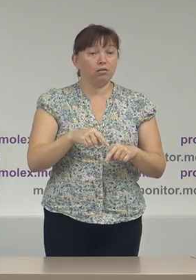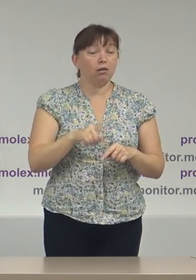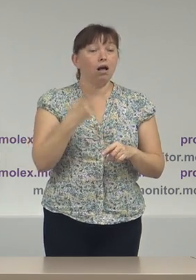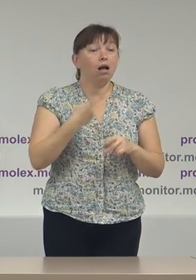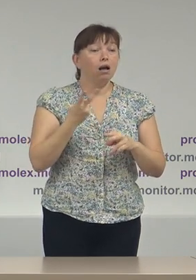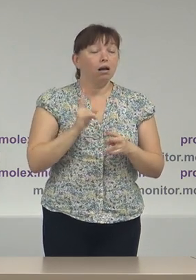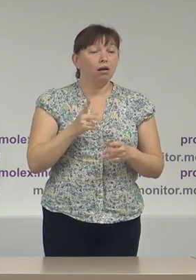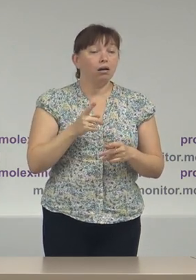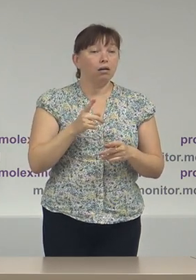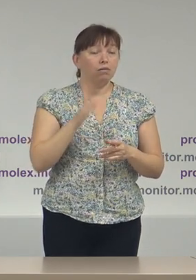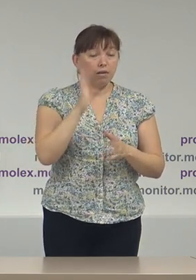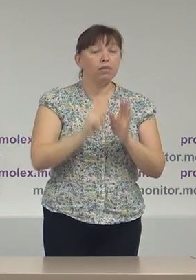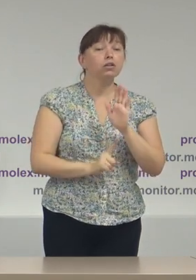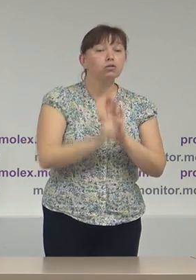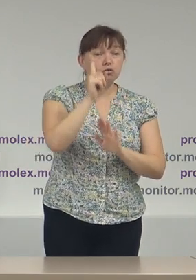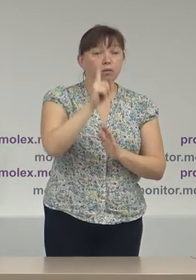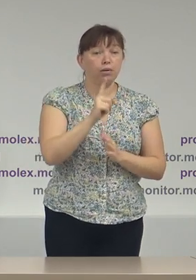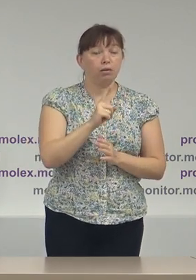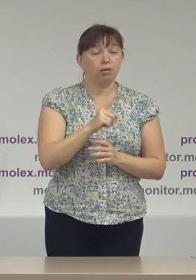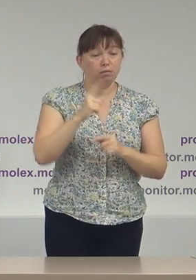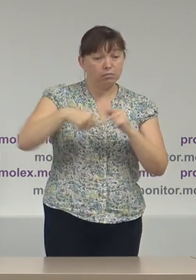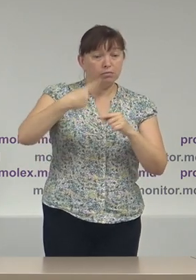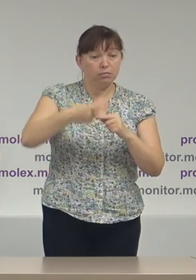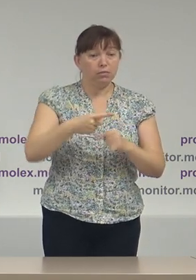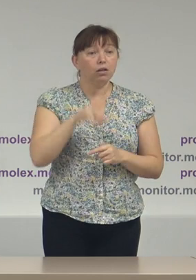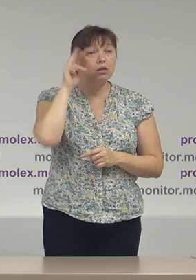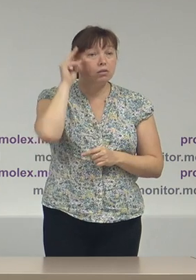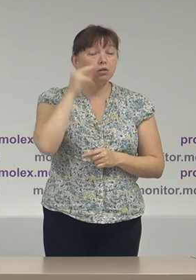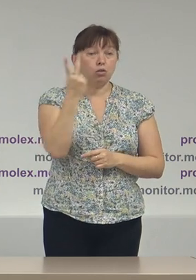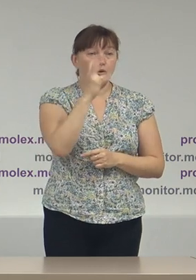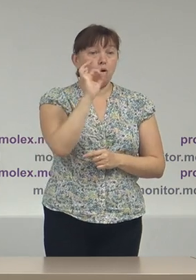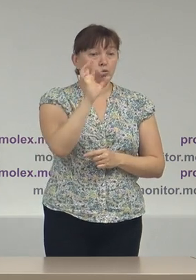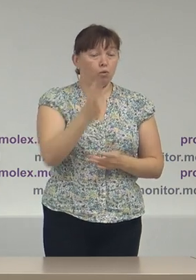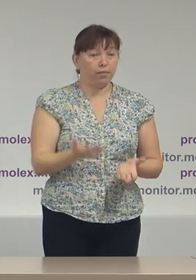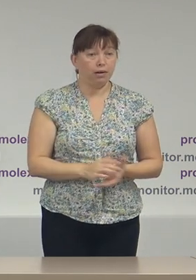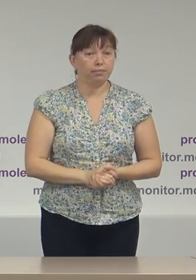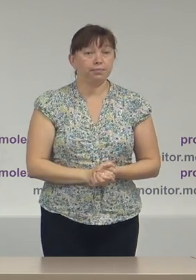înceapă campania de agitație electorală care urmează să înceapă la data de 2 octombrie.